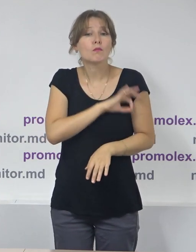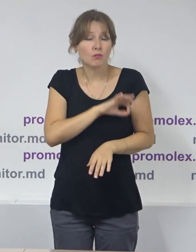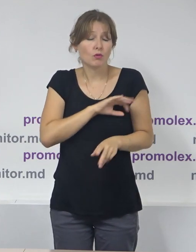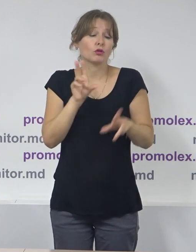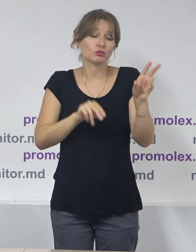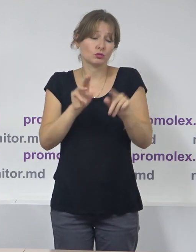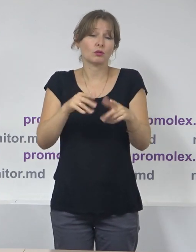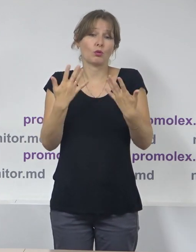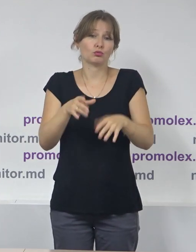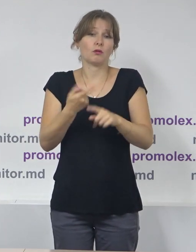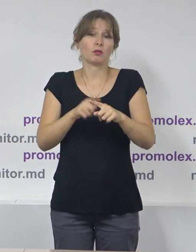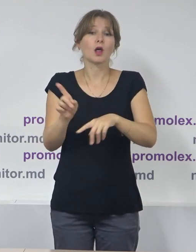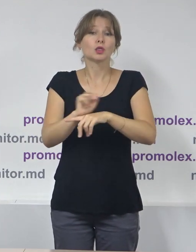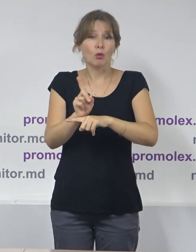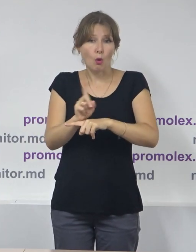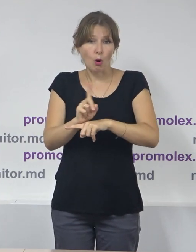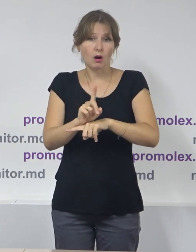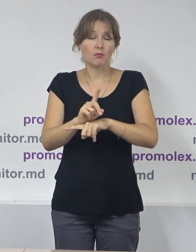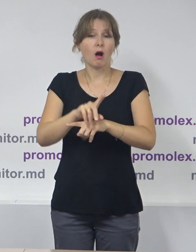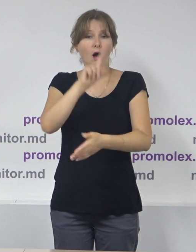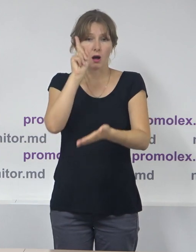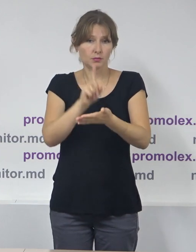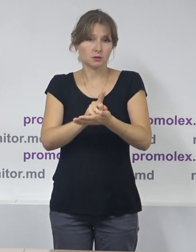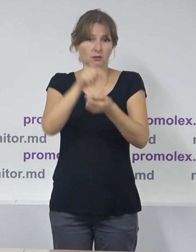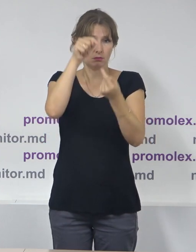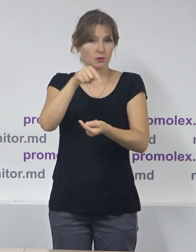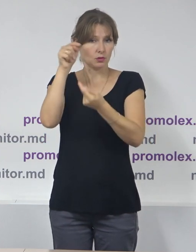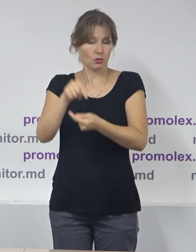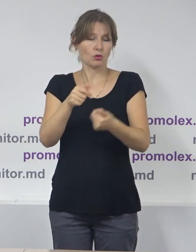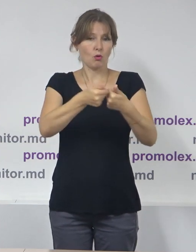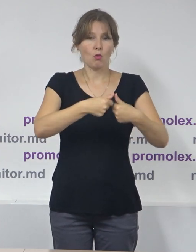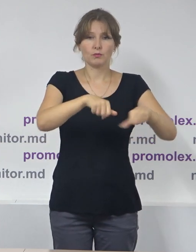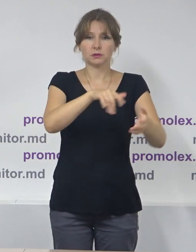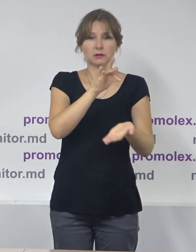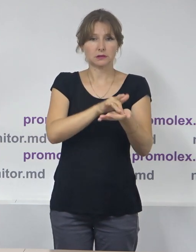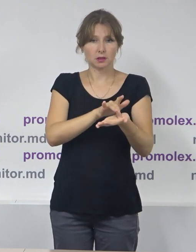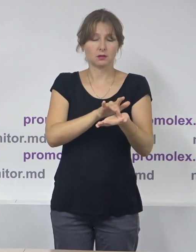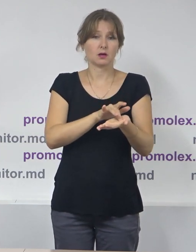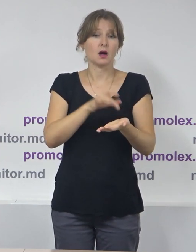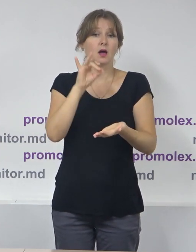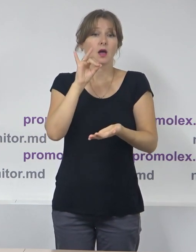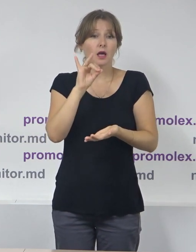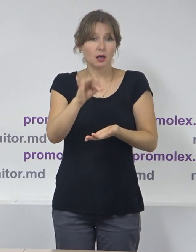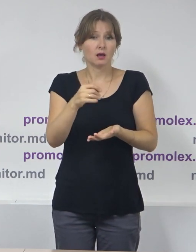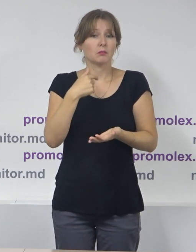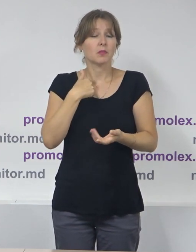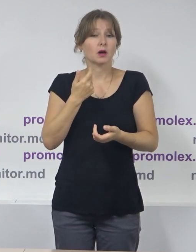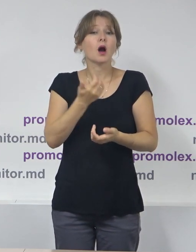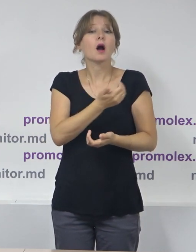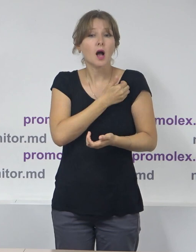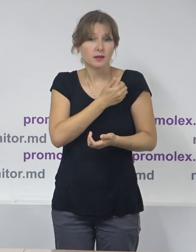normă în regulamentul corespunzător al Comisiei Electorale Centrale și salutăm faptul introducerei